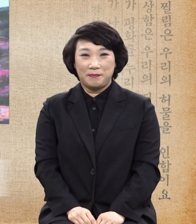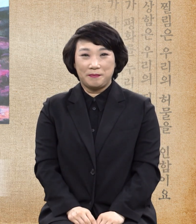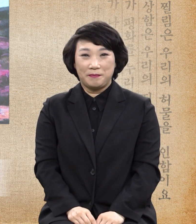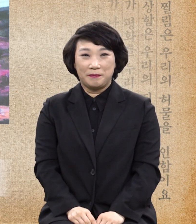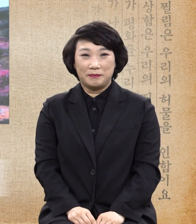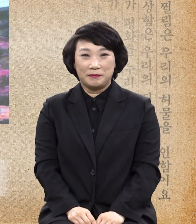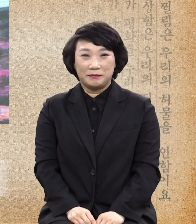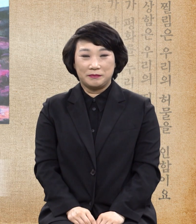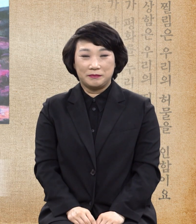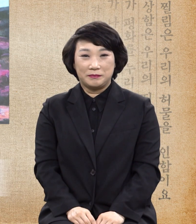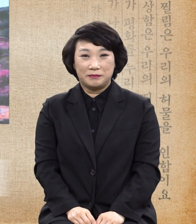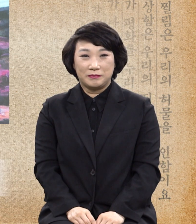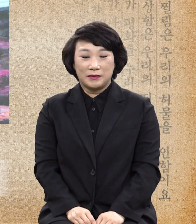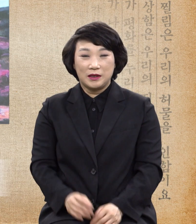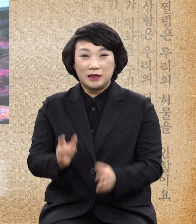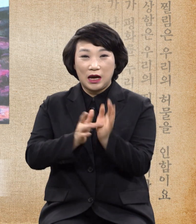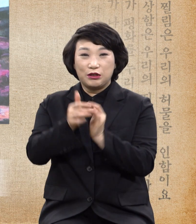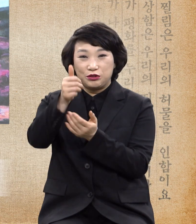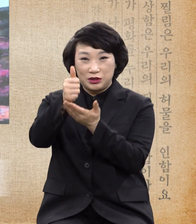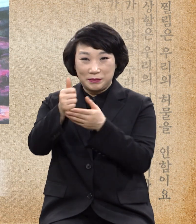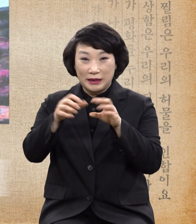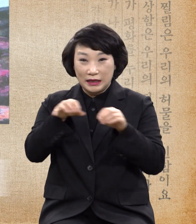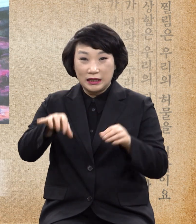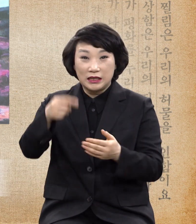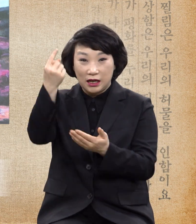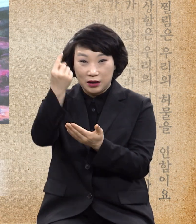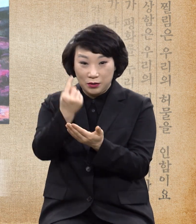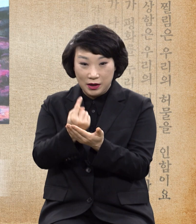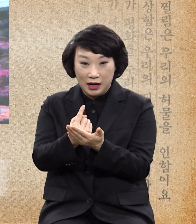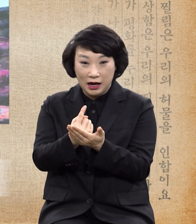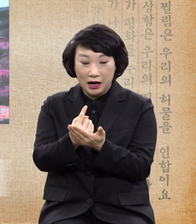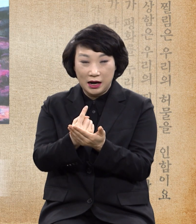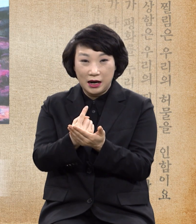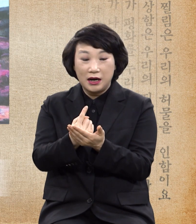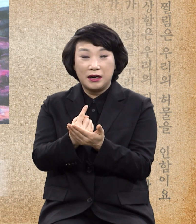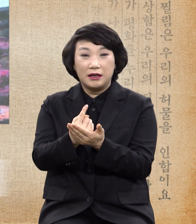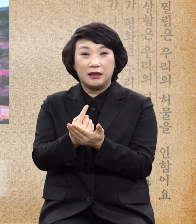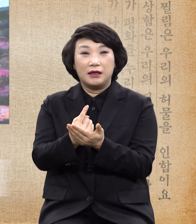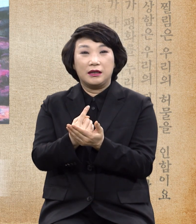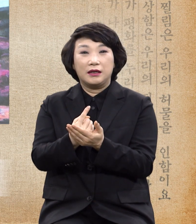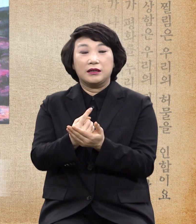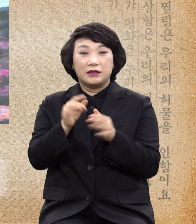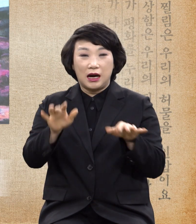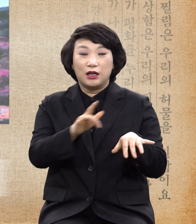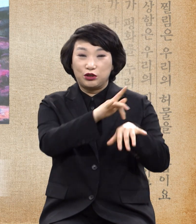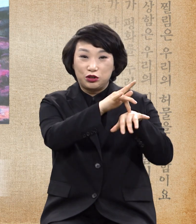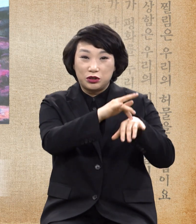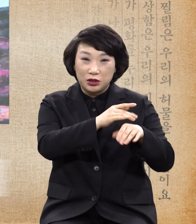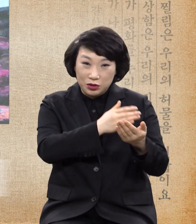예수께서 이 땅에 오셔서 종인 무진 귀신을 쫓아내시고